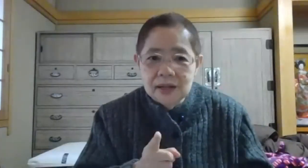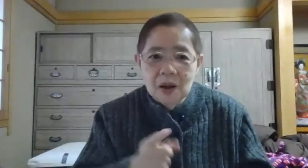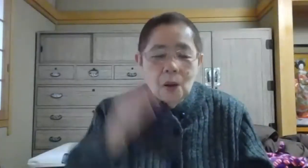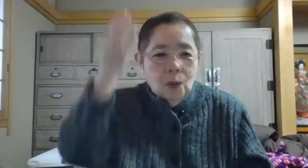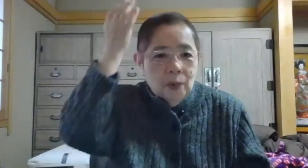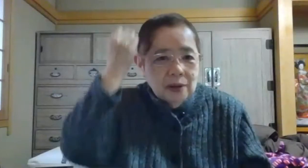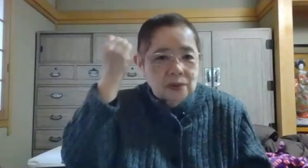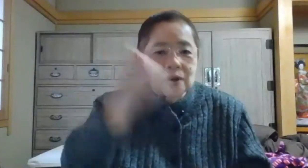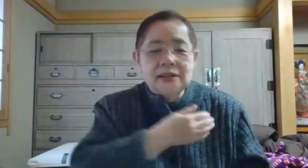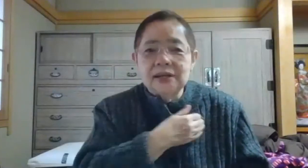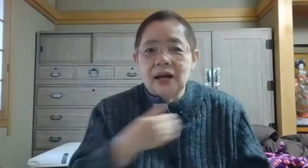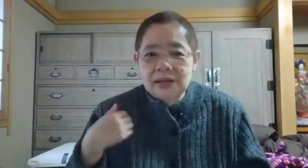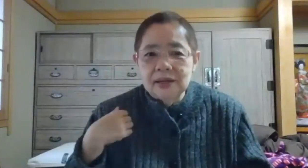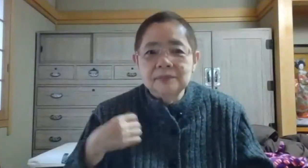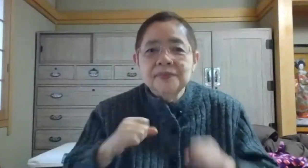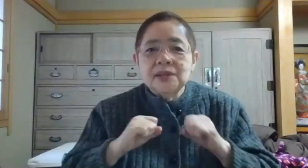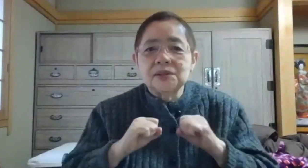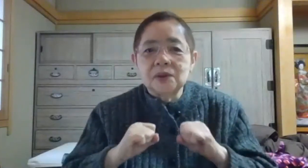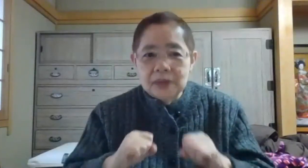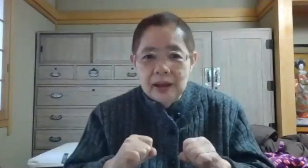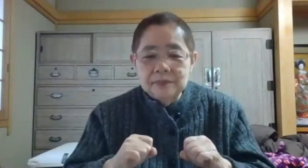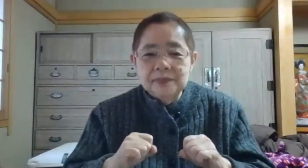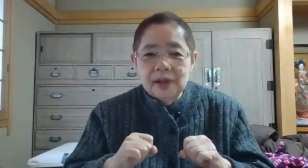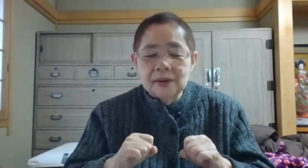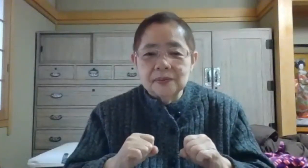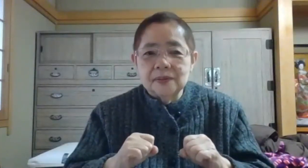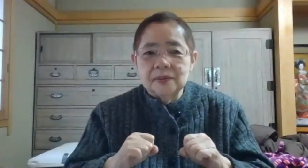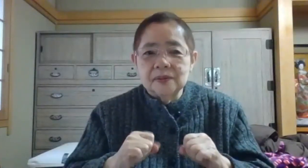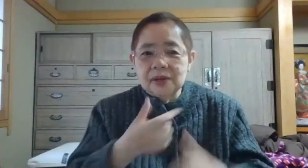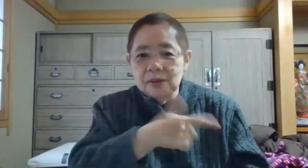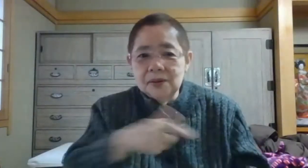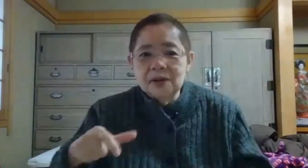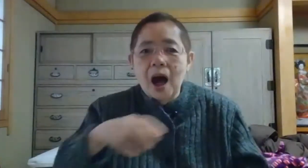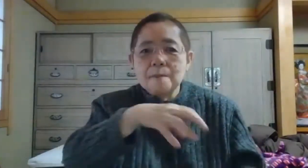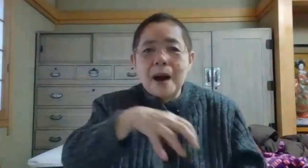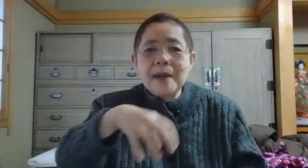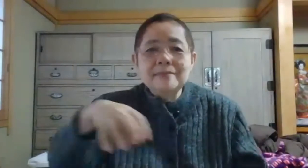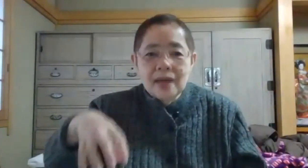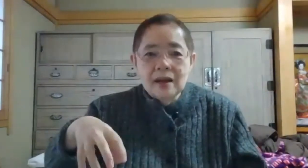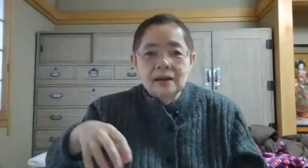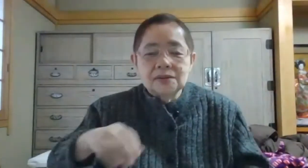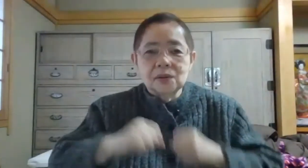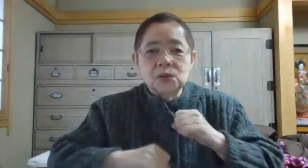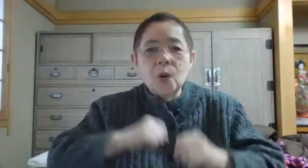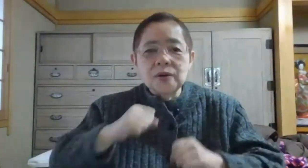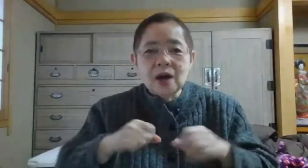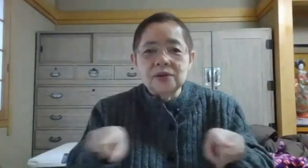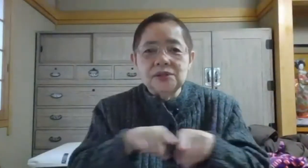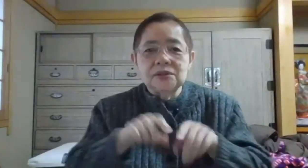覚えることができたりするのでいろいろな場面で、その動作を一緒に